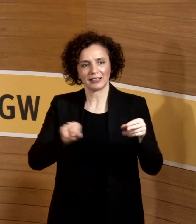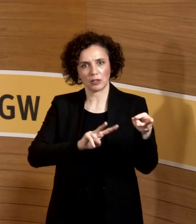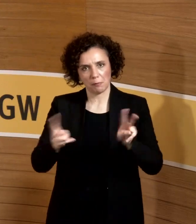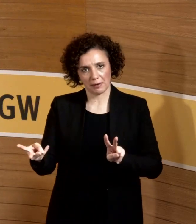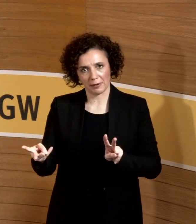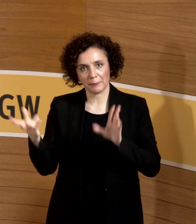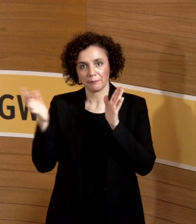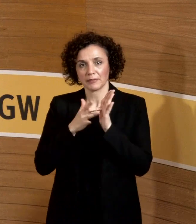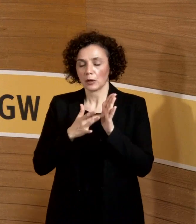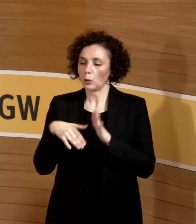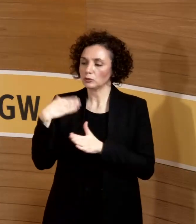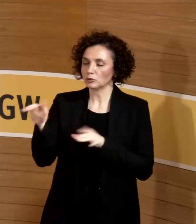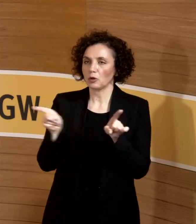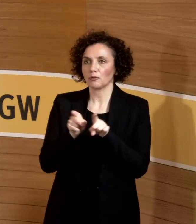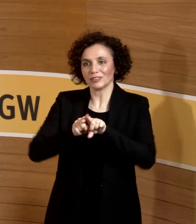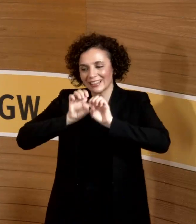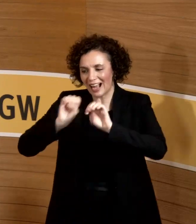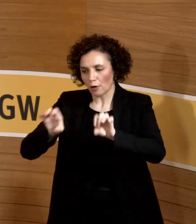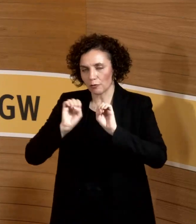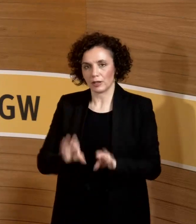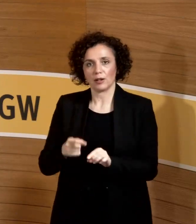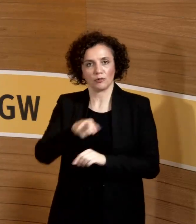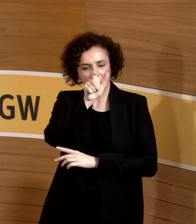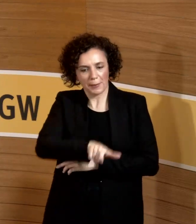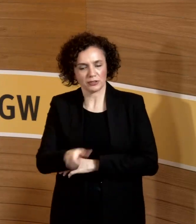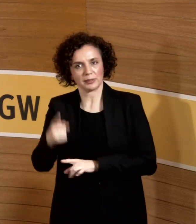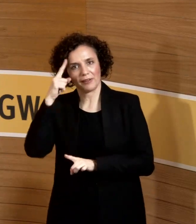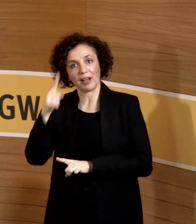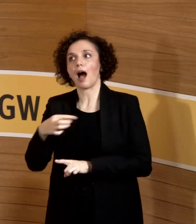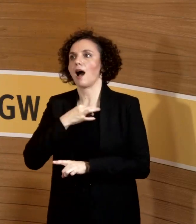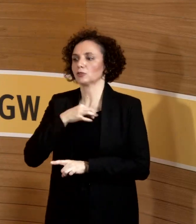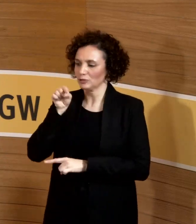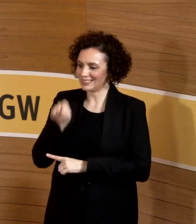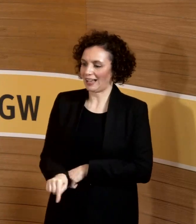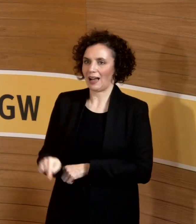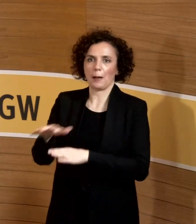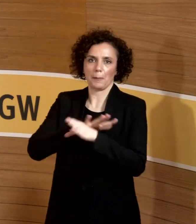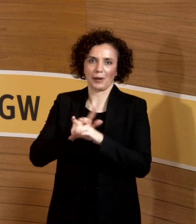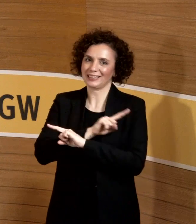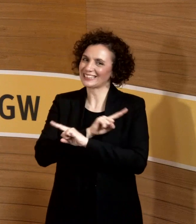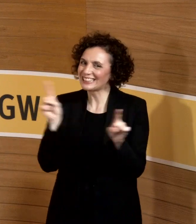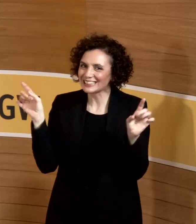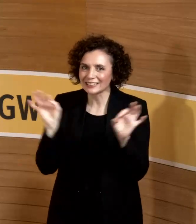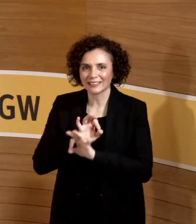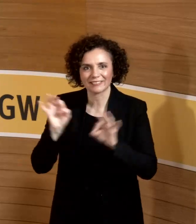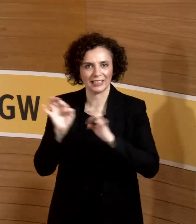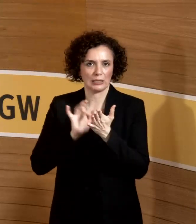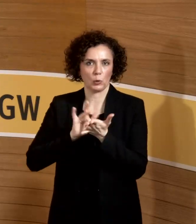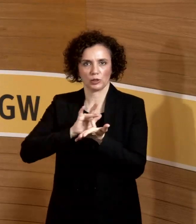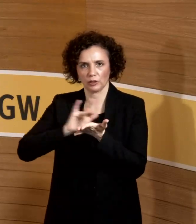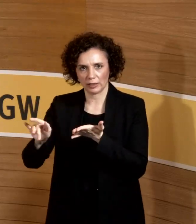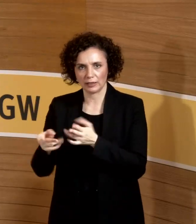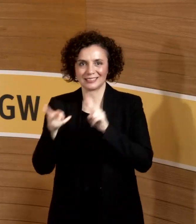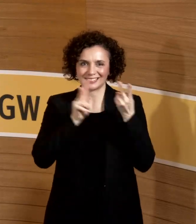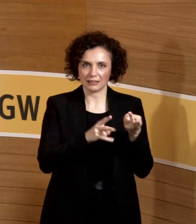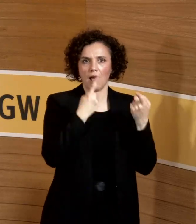sozusagen in die Menschen hineinzubringen, in der Hoffnung, dass es irgendwann Standard wird, dass es vorgelebt wird und dann funktioniert.